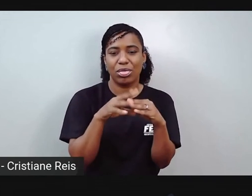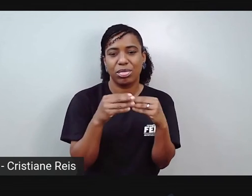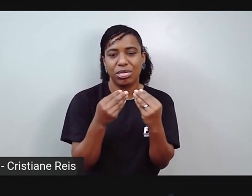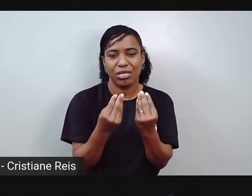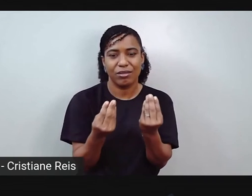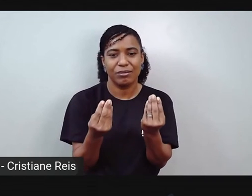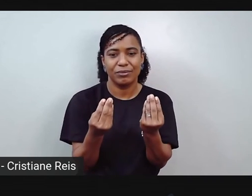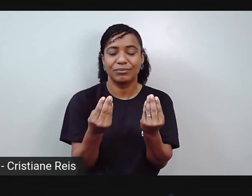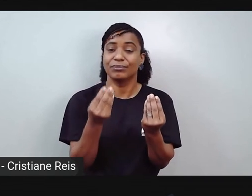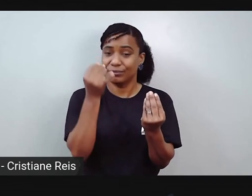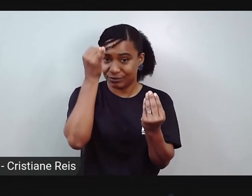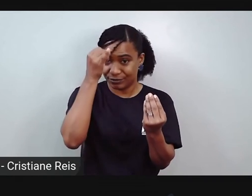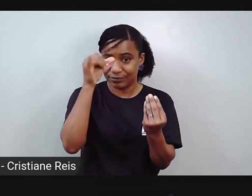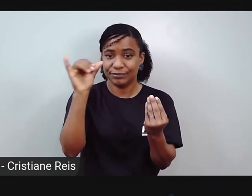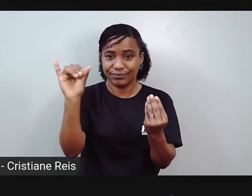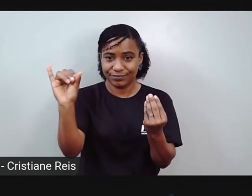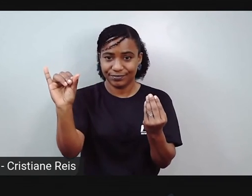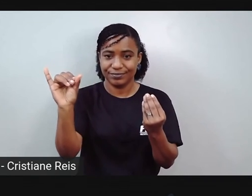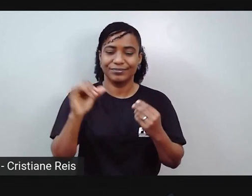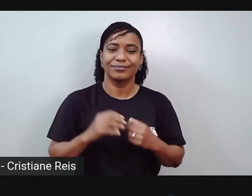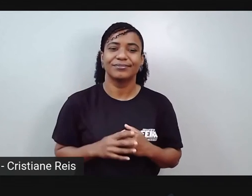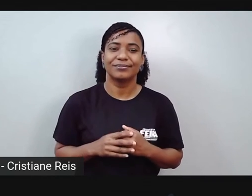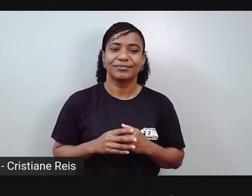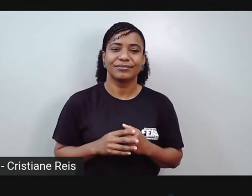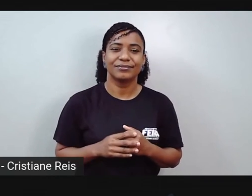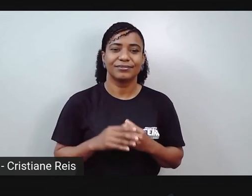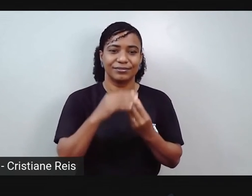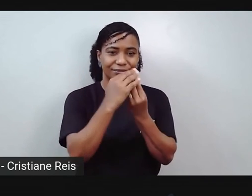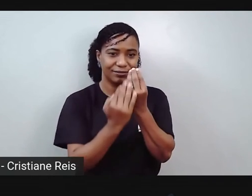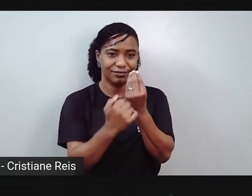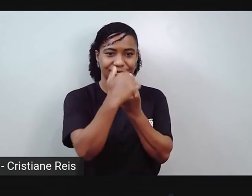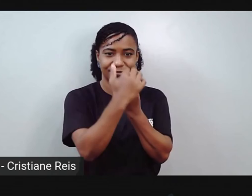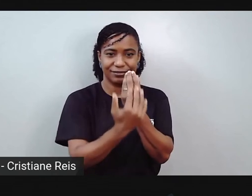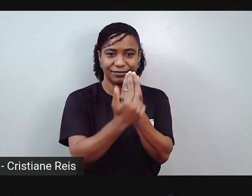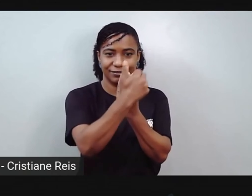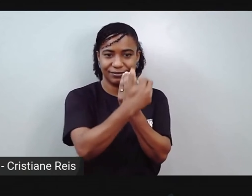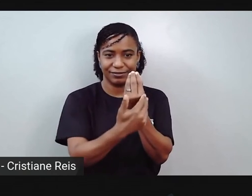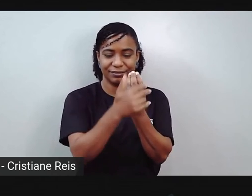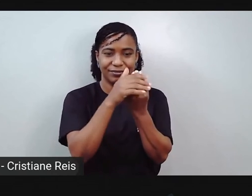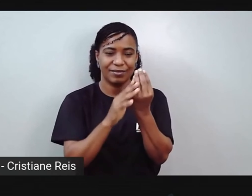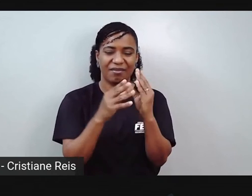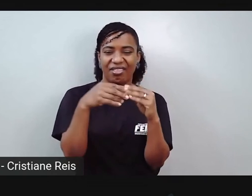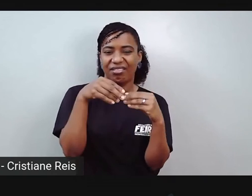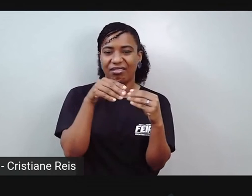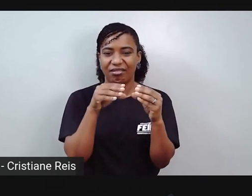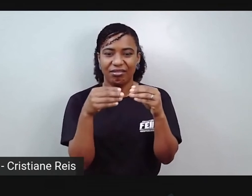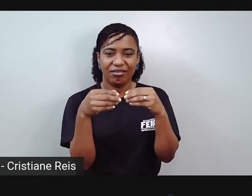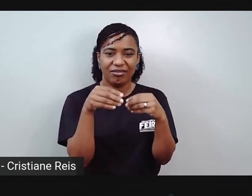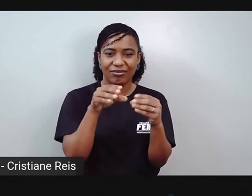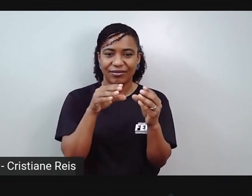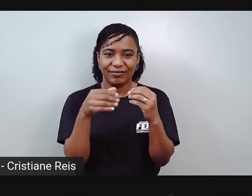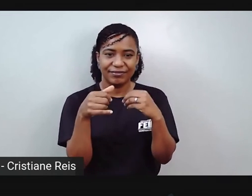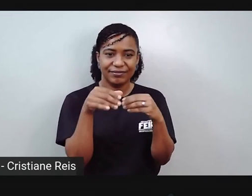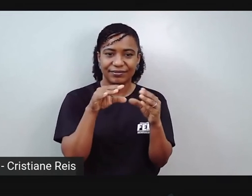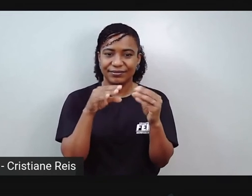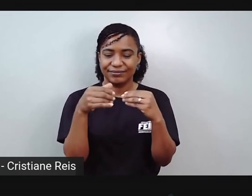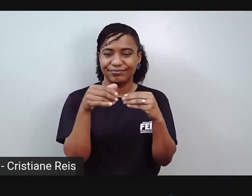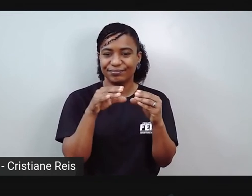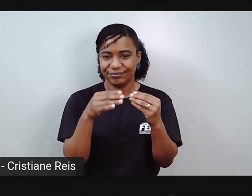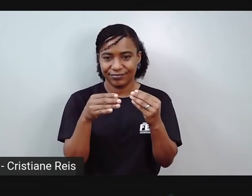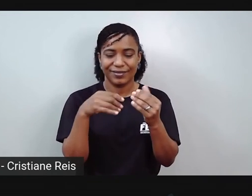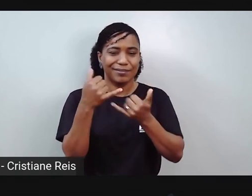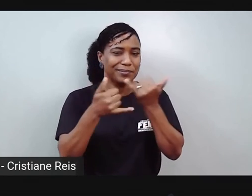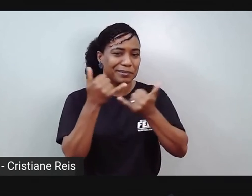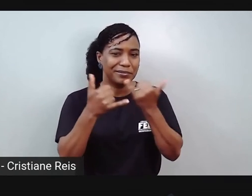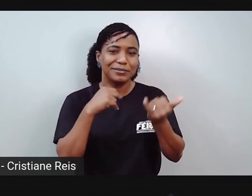né, meninada? Então, se a gente molhar demais, ele pode ficar até molinho demais. E aí a gente não vai conseguir depois brincar